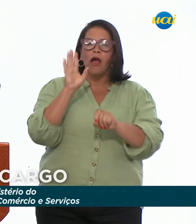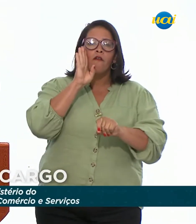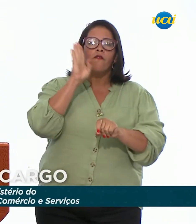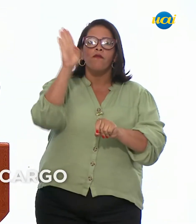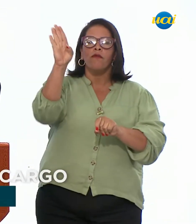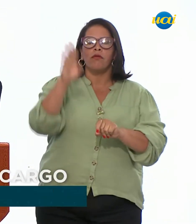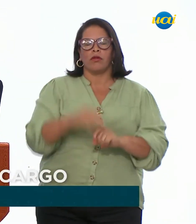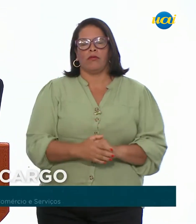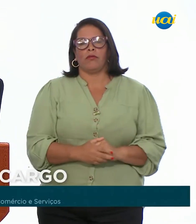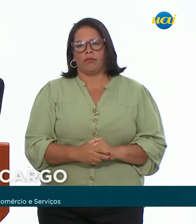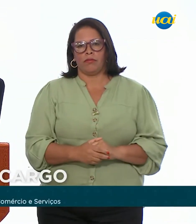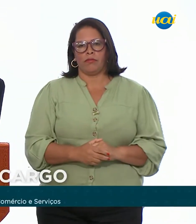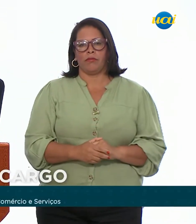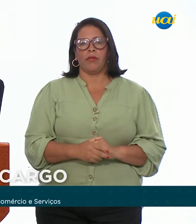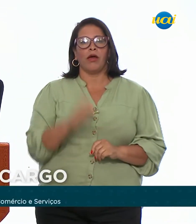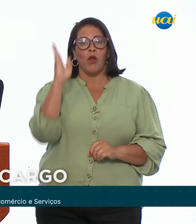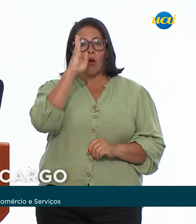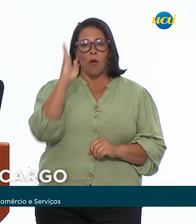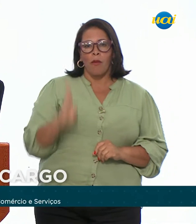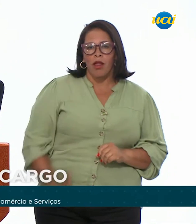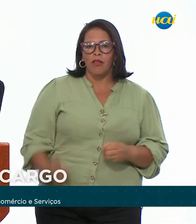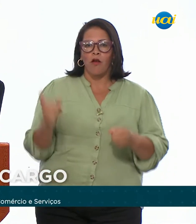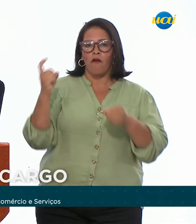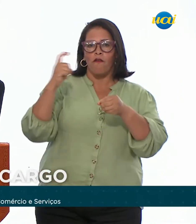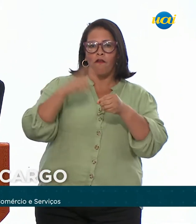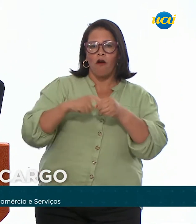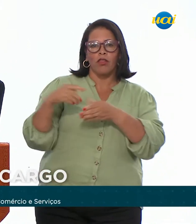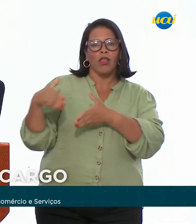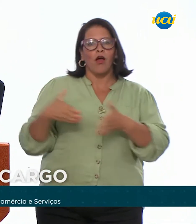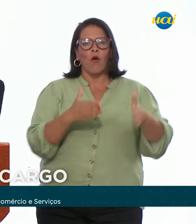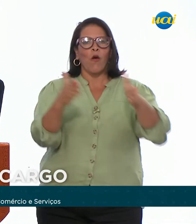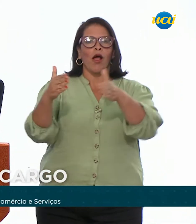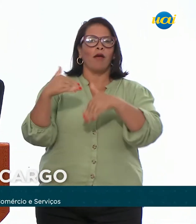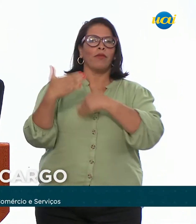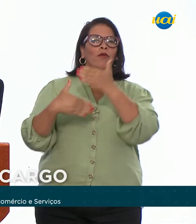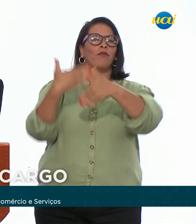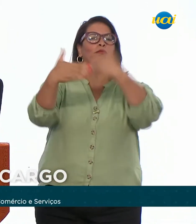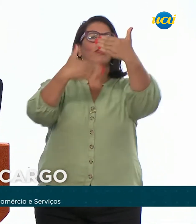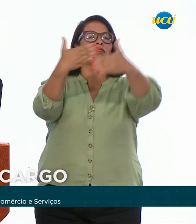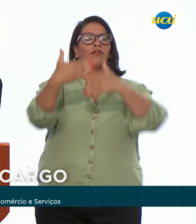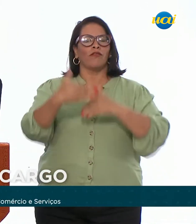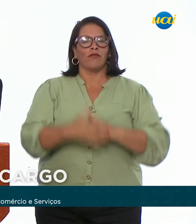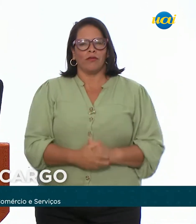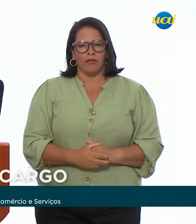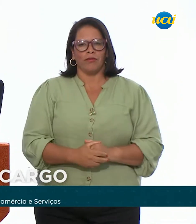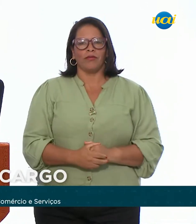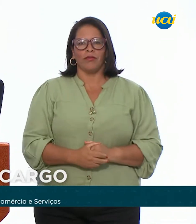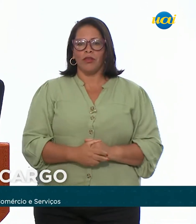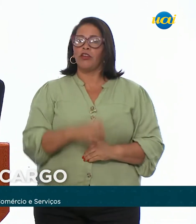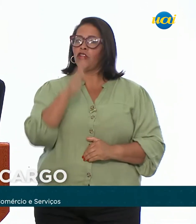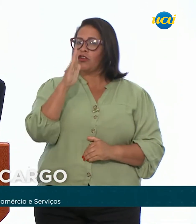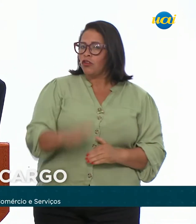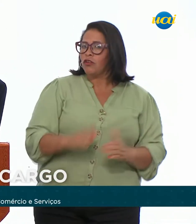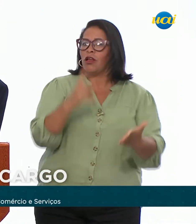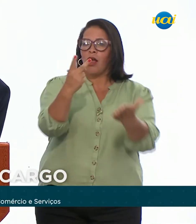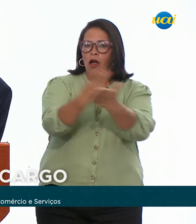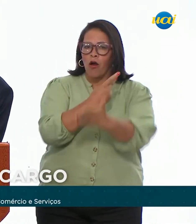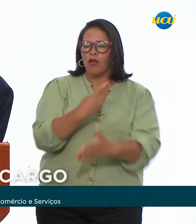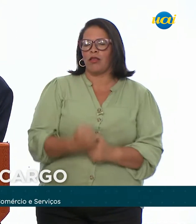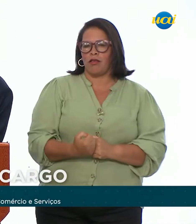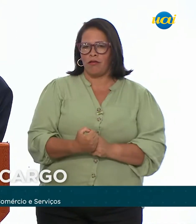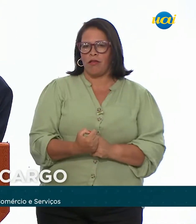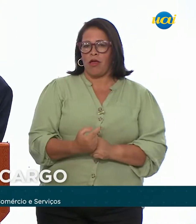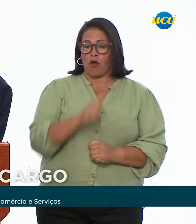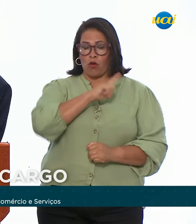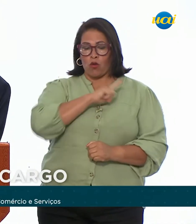para o Brasil retomar o caminho do seu desenvolvimento, como já ocorreu nos seus